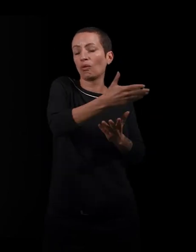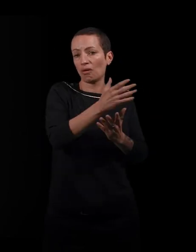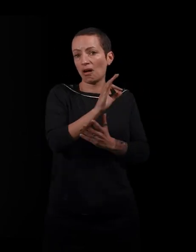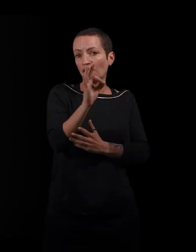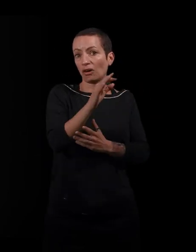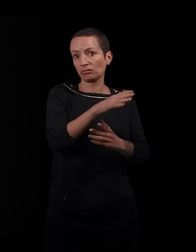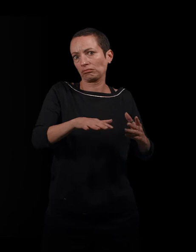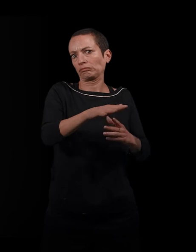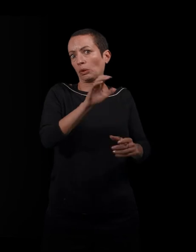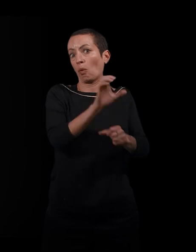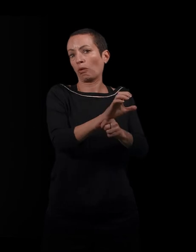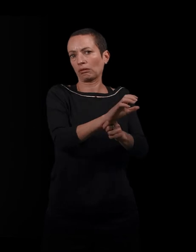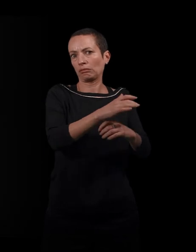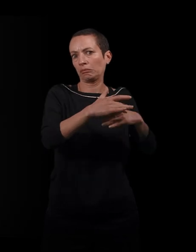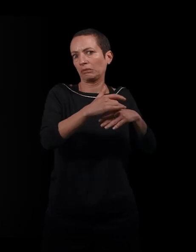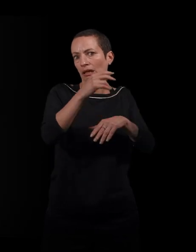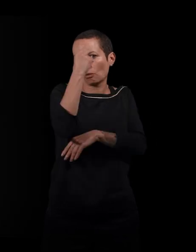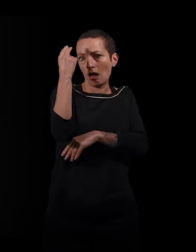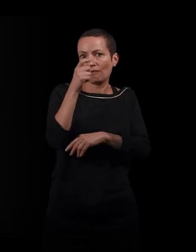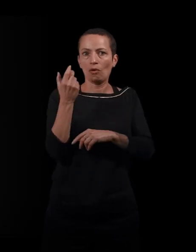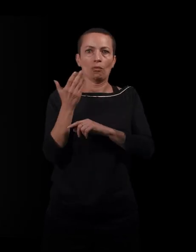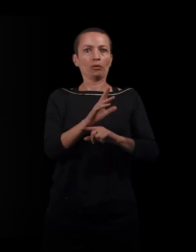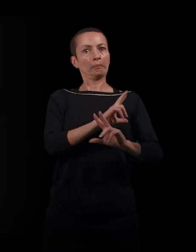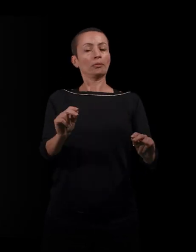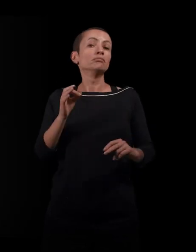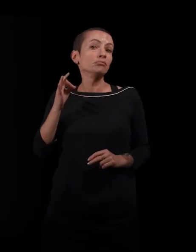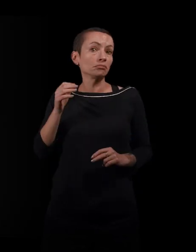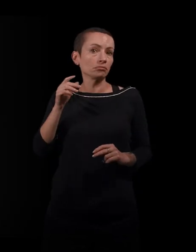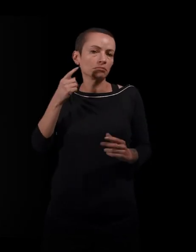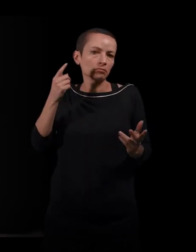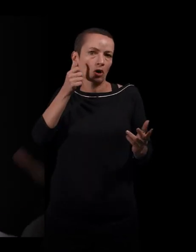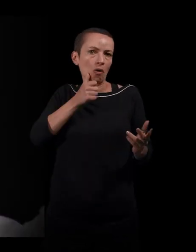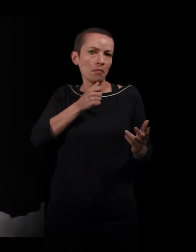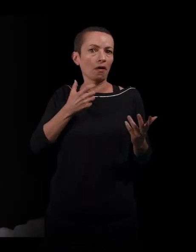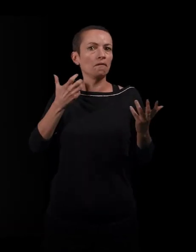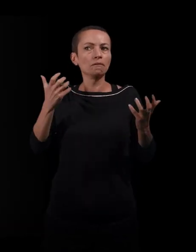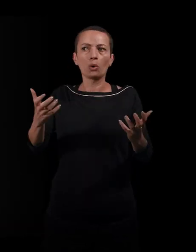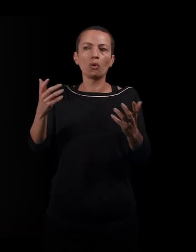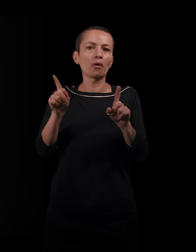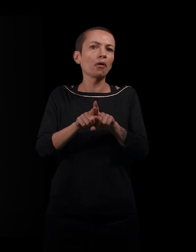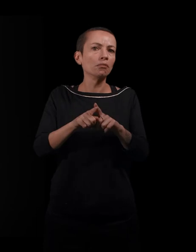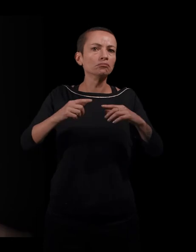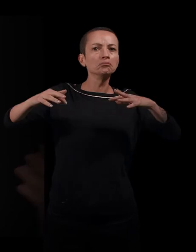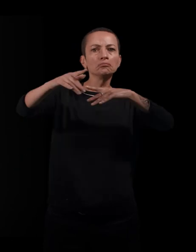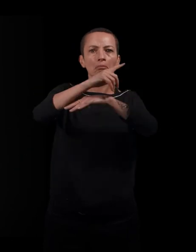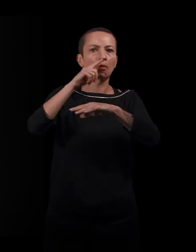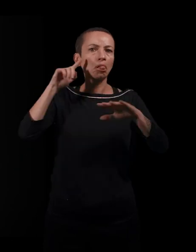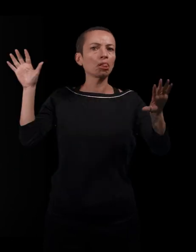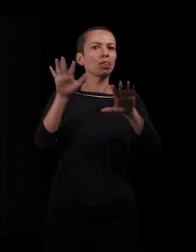et faire bonne figure. Oui, crois qu'elle veut se fondre dans la masse. Elle veut disparaître. Elle ne veut